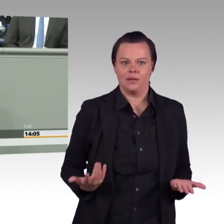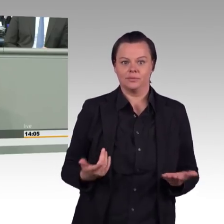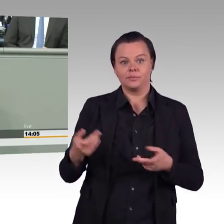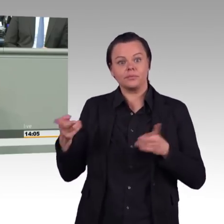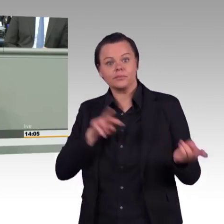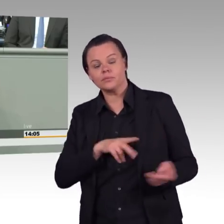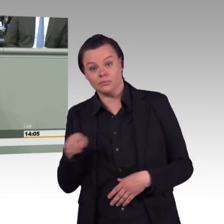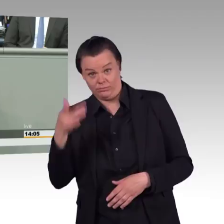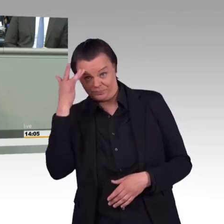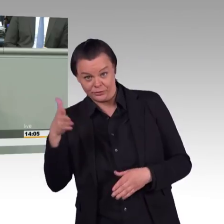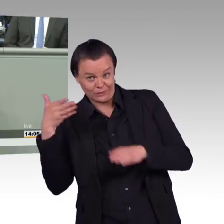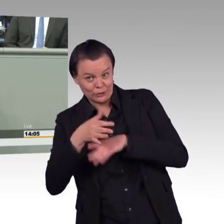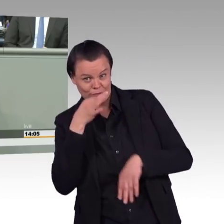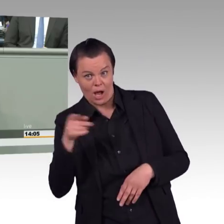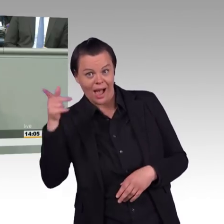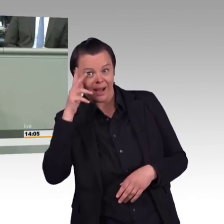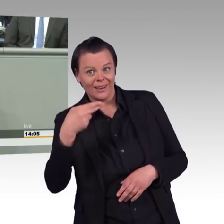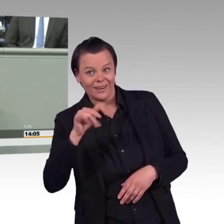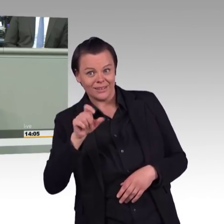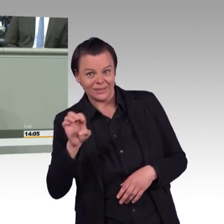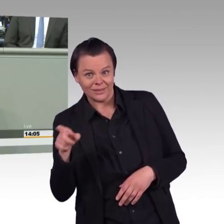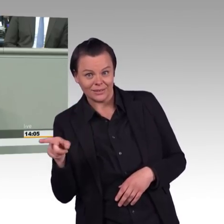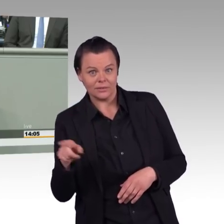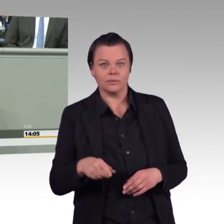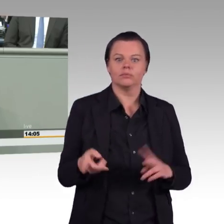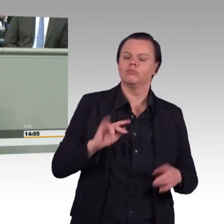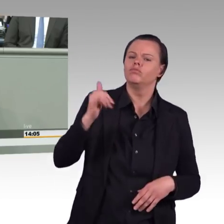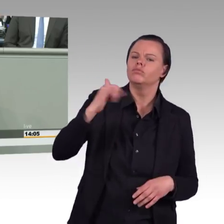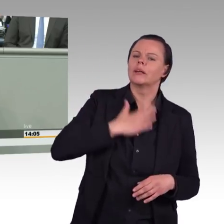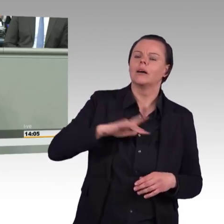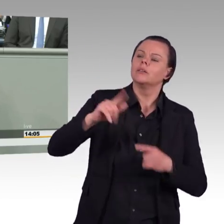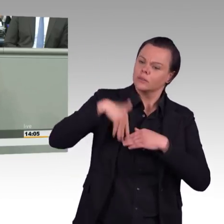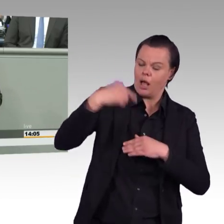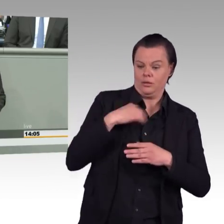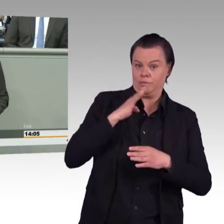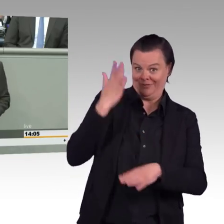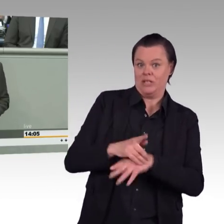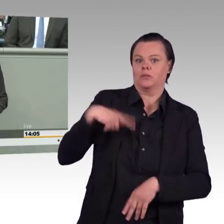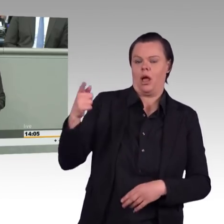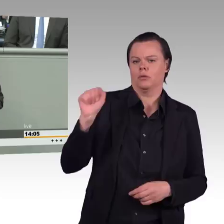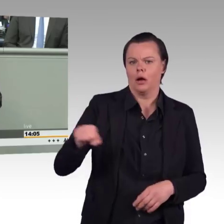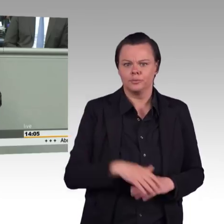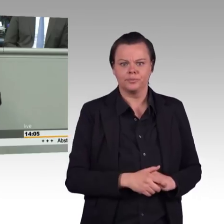eine Weiterentwicklung des CO2-Zertifikatshandels über alle Sektoren und das europaweit.